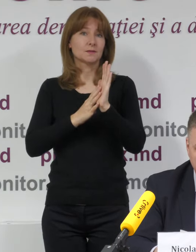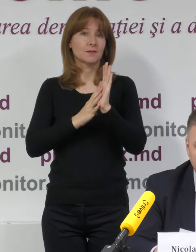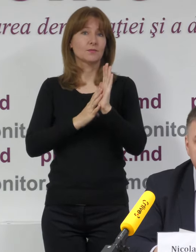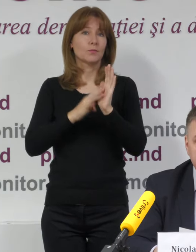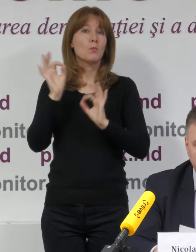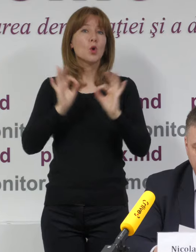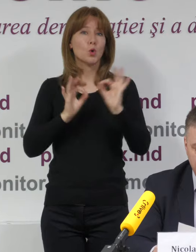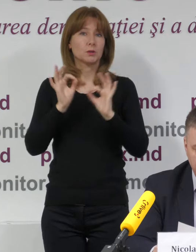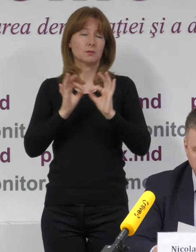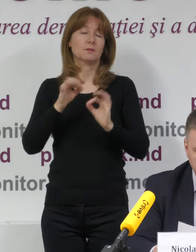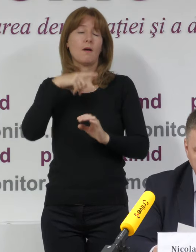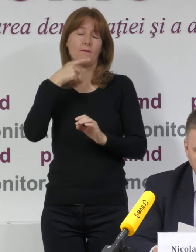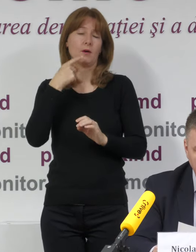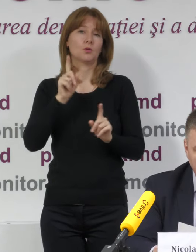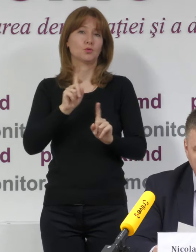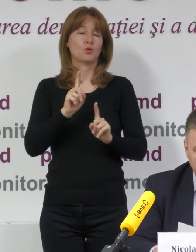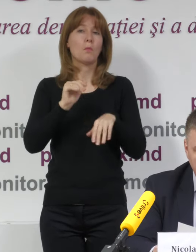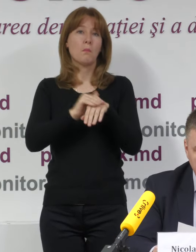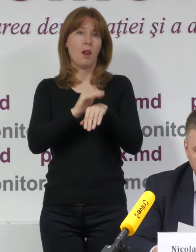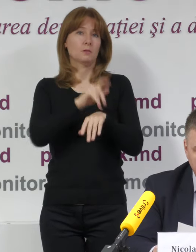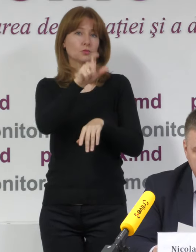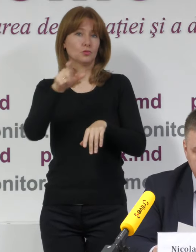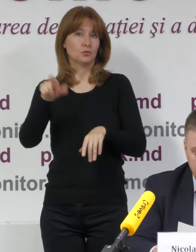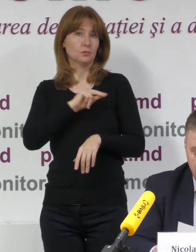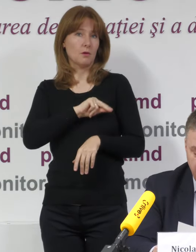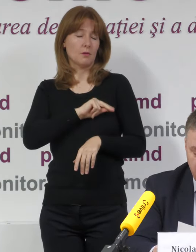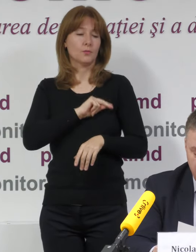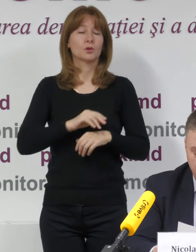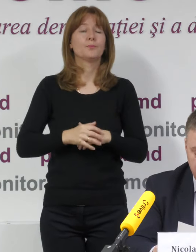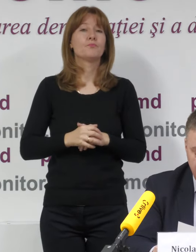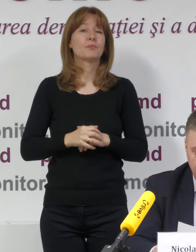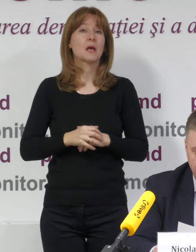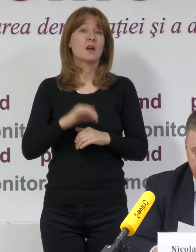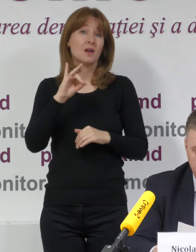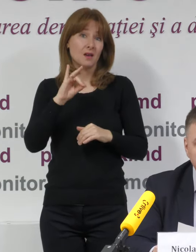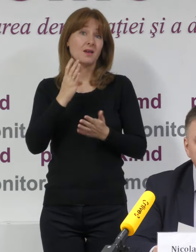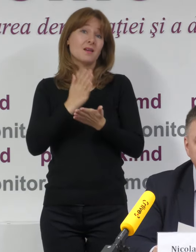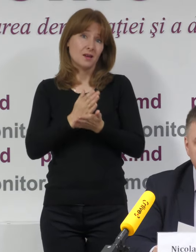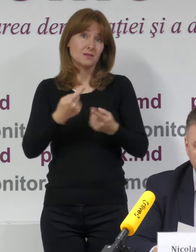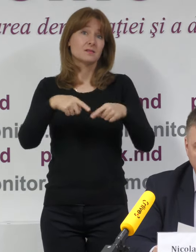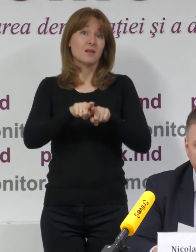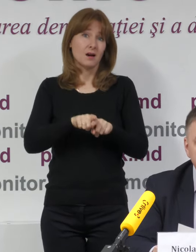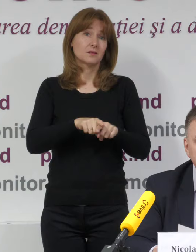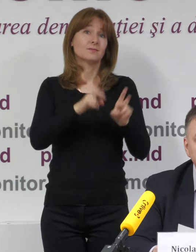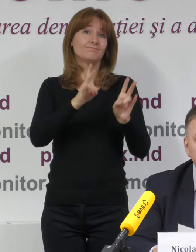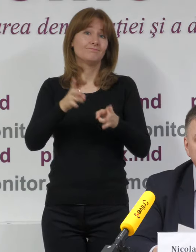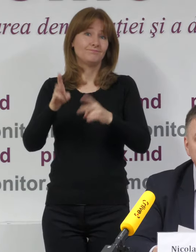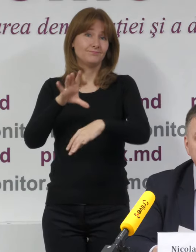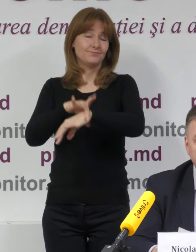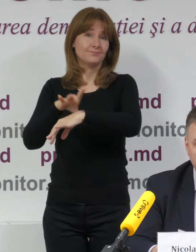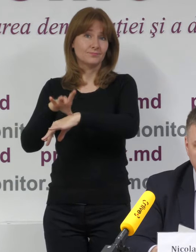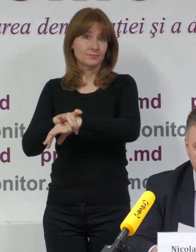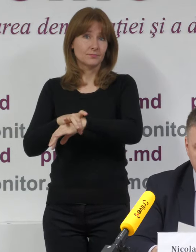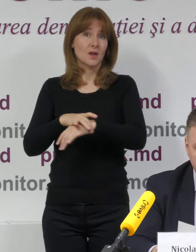observatorii au dat această apreciere. Cu regret, avem și o constatare, iarăși, pe bază unor comparației cu